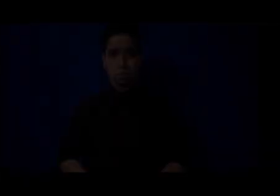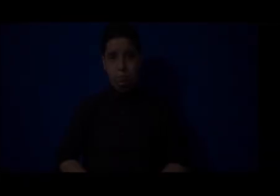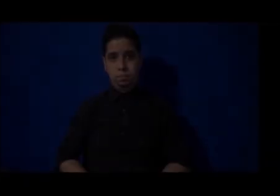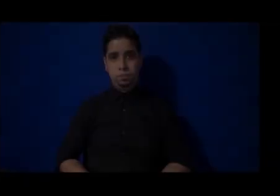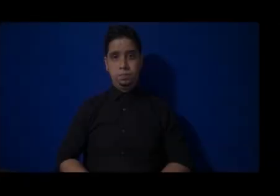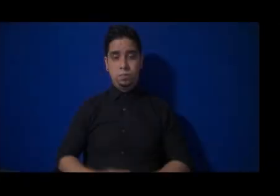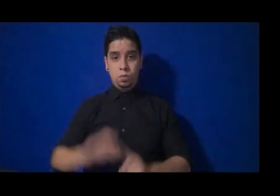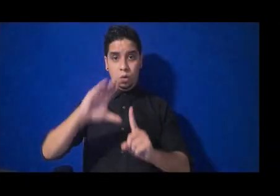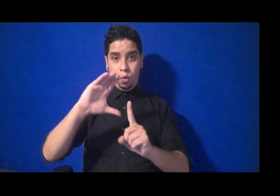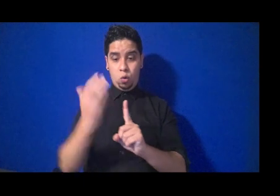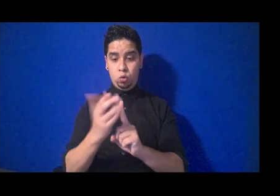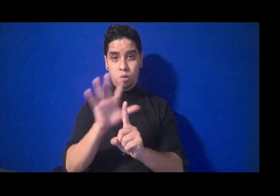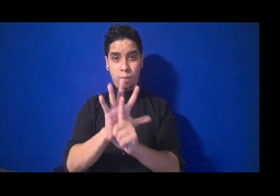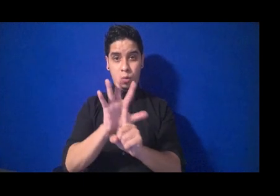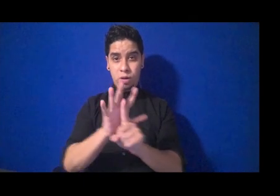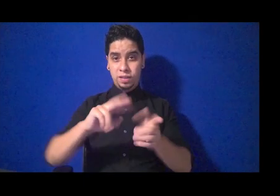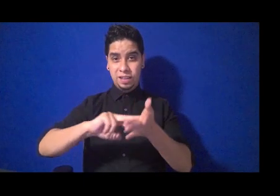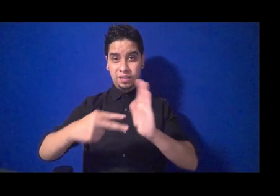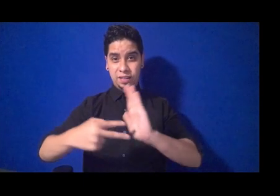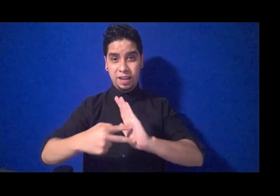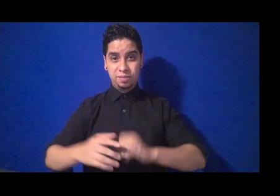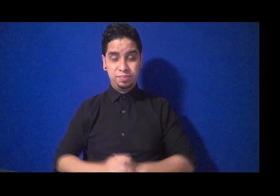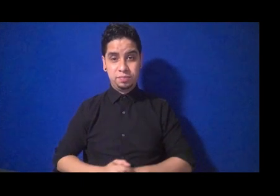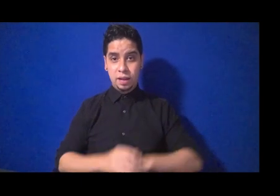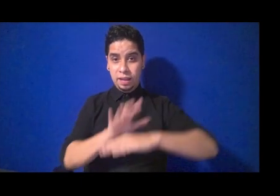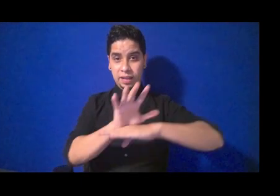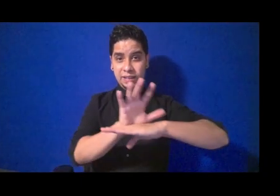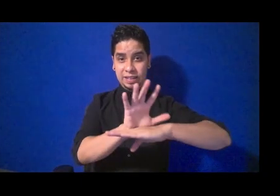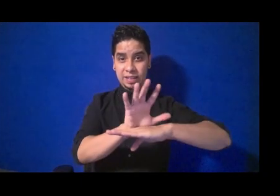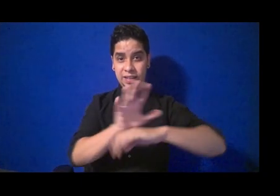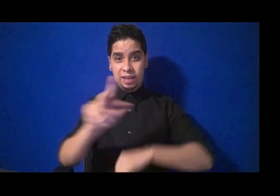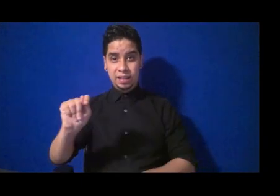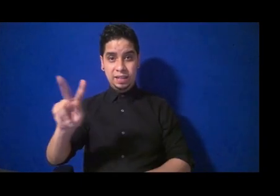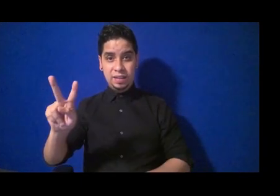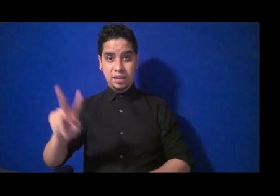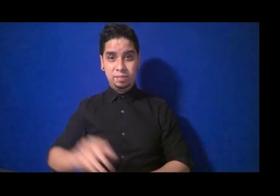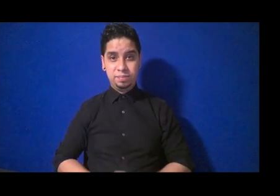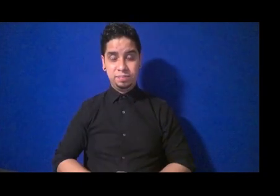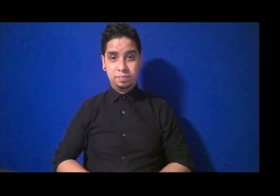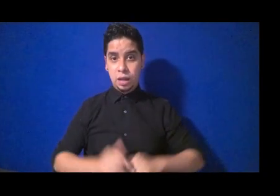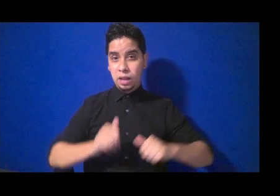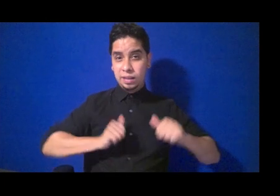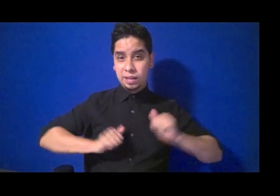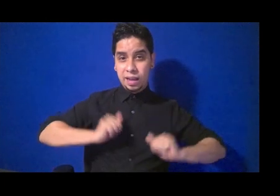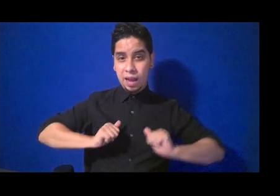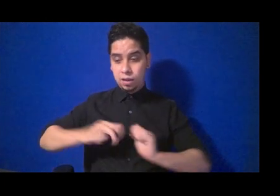Cultura Popular es Cine y televisión Teatro y literatura